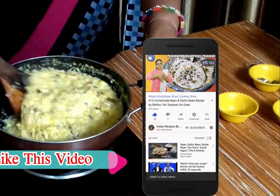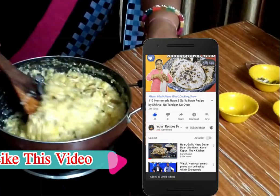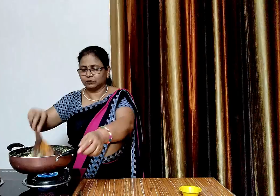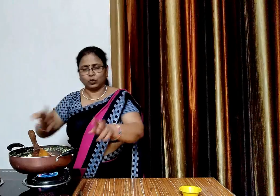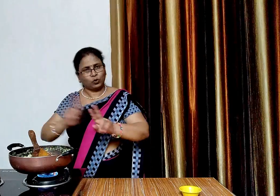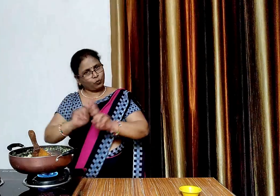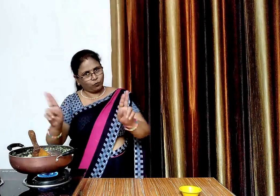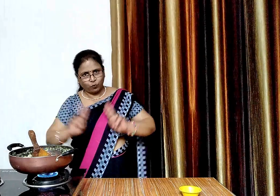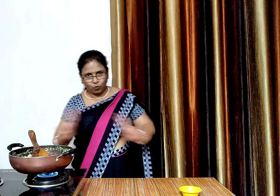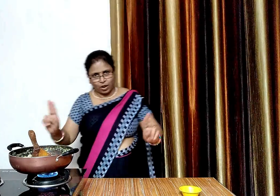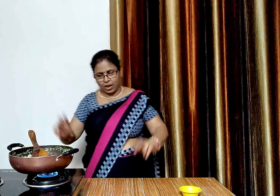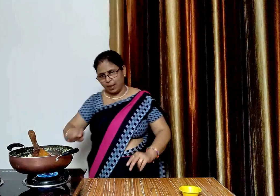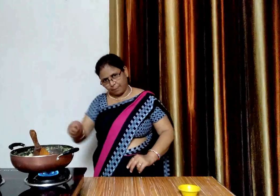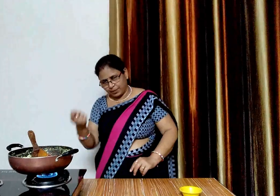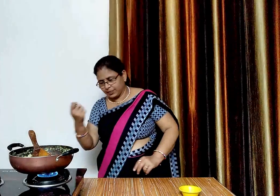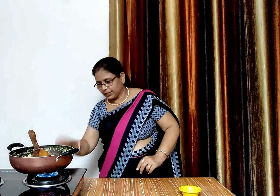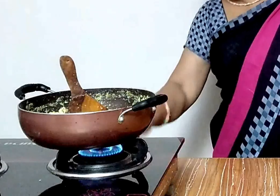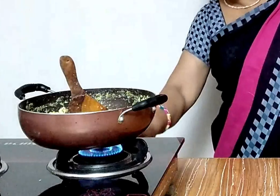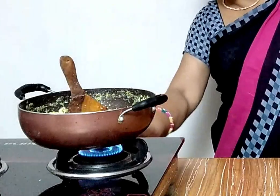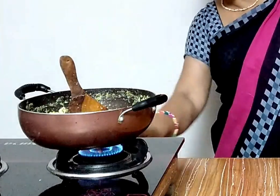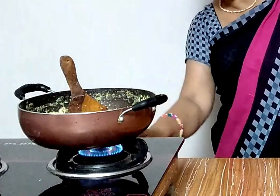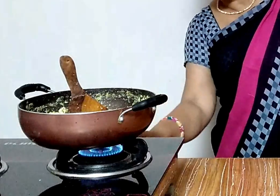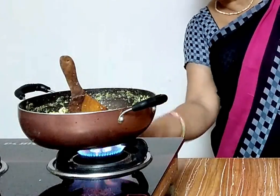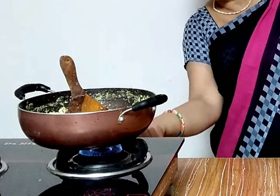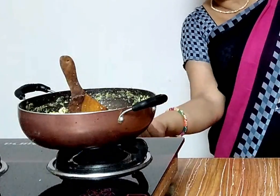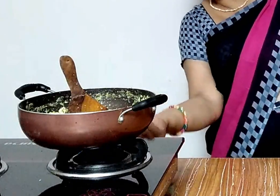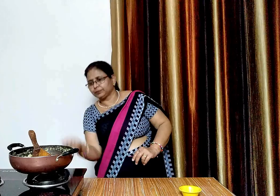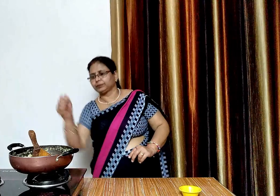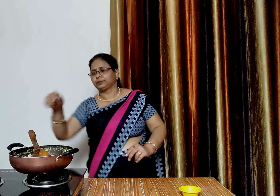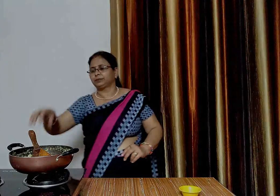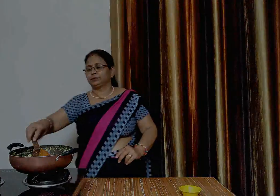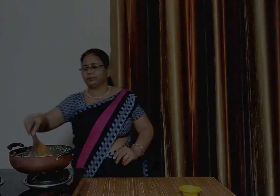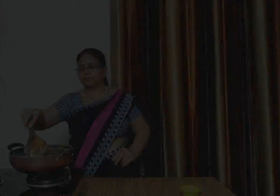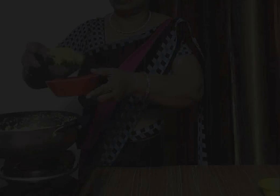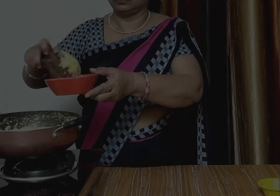हलुआ बन चुका है अब गैस बन कर देंगे और सर्विंग बॉल में निकाल लेंगे